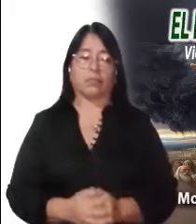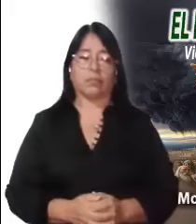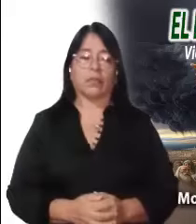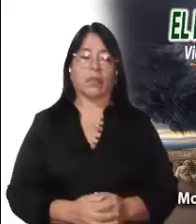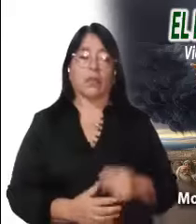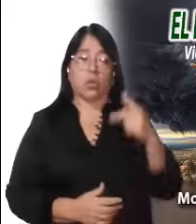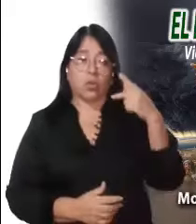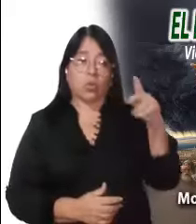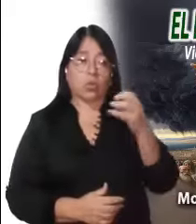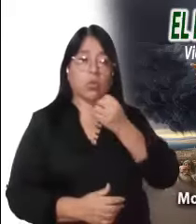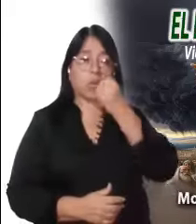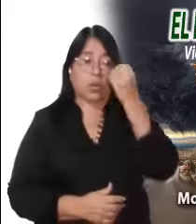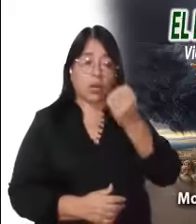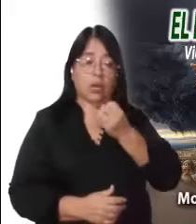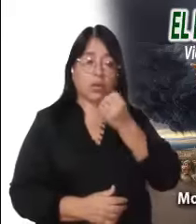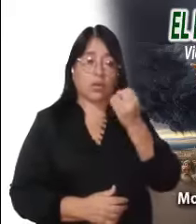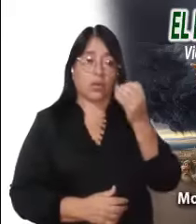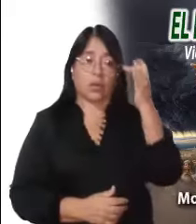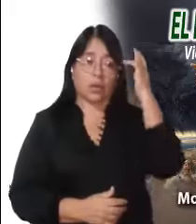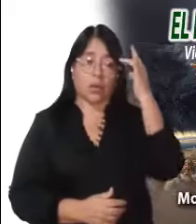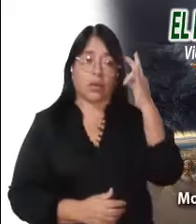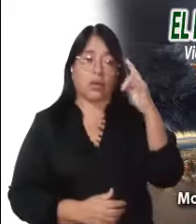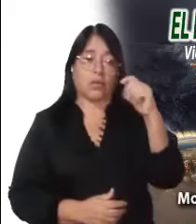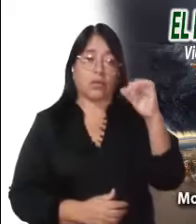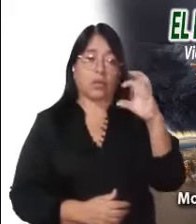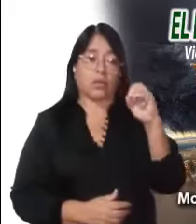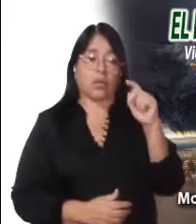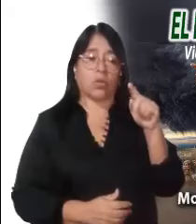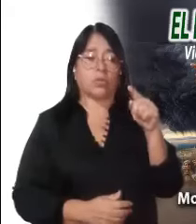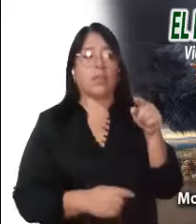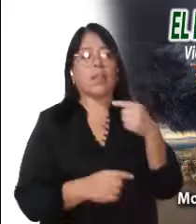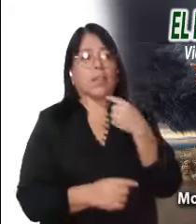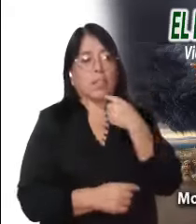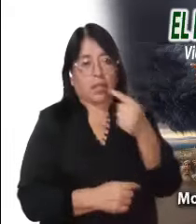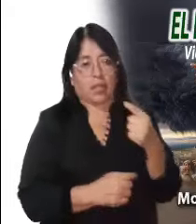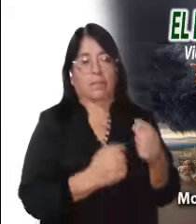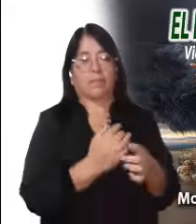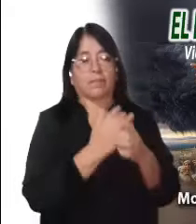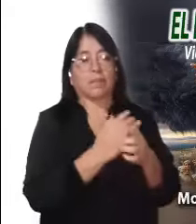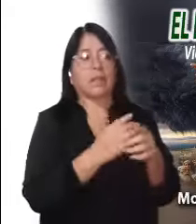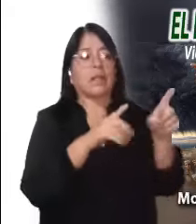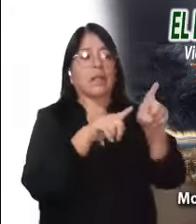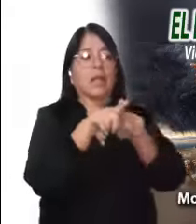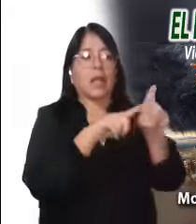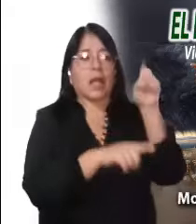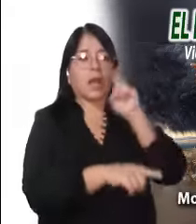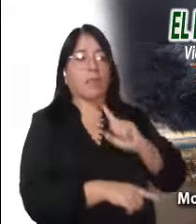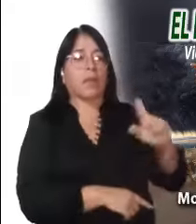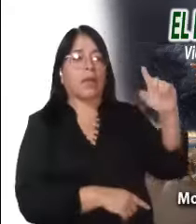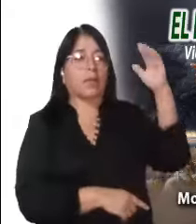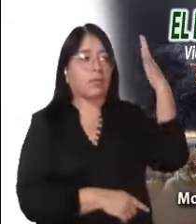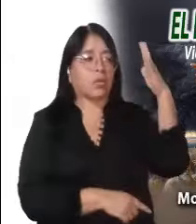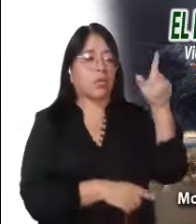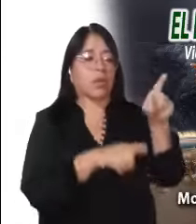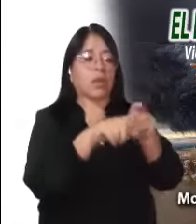No es raro escuchar los himnos de Francisco, alabando al Señor por el hermano Sol, la hermana Luna,